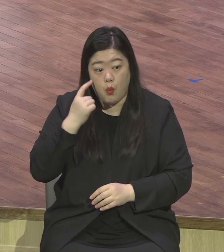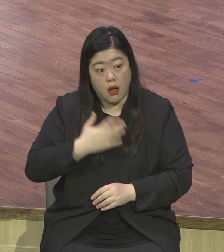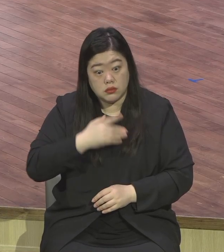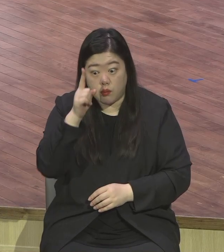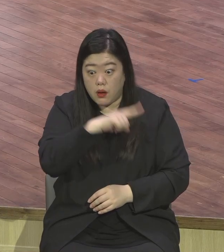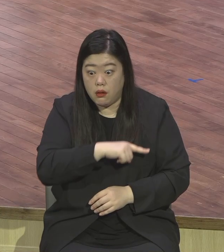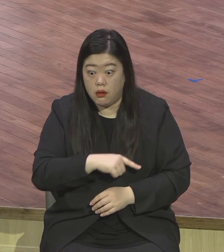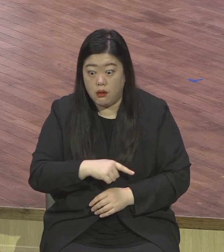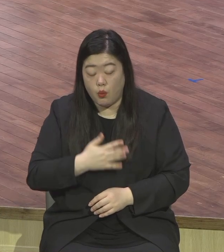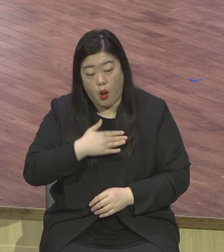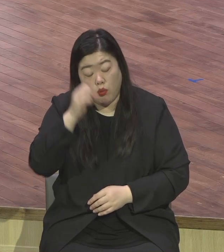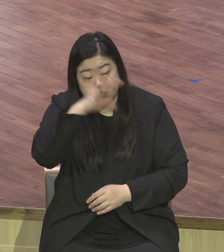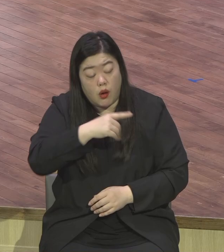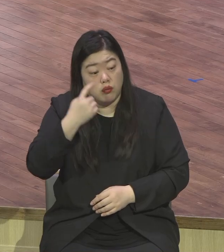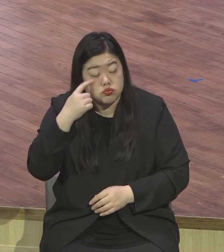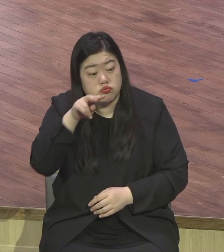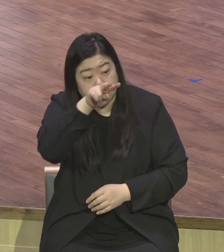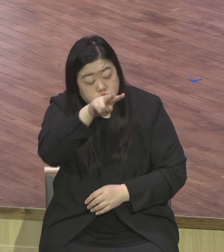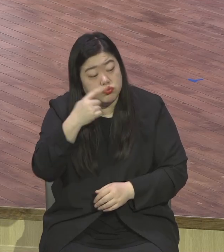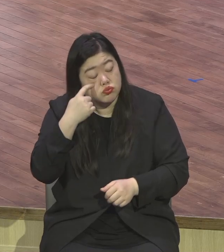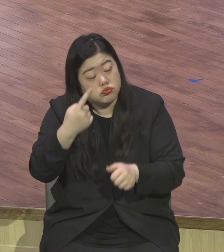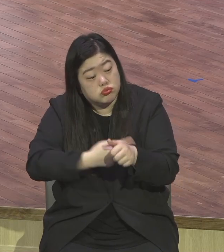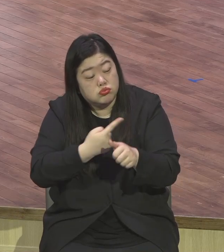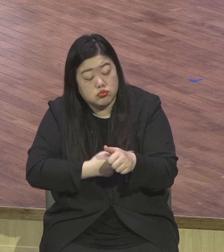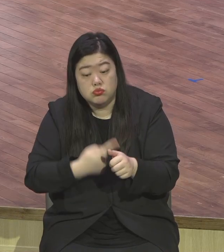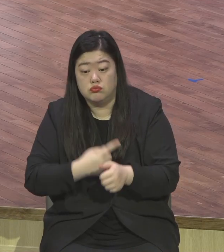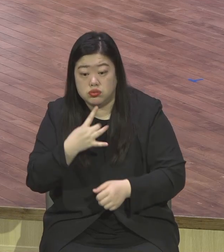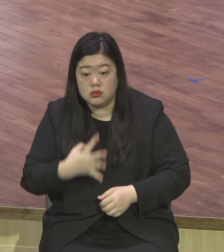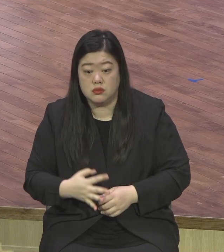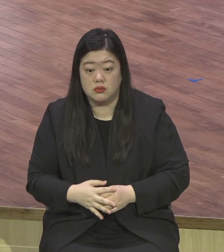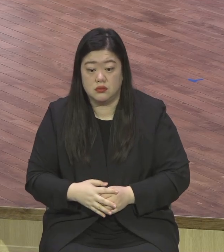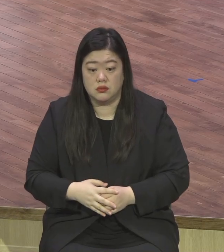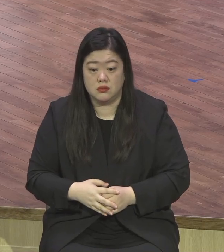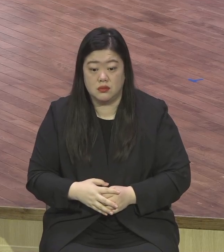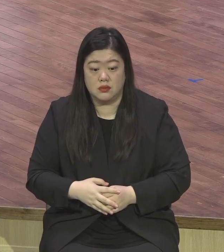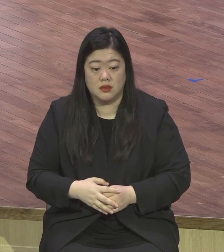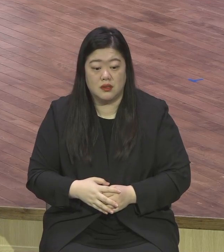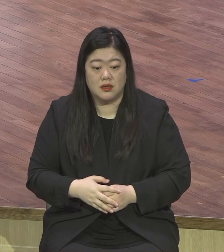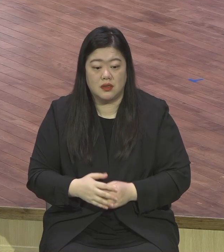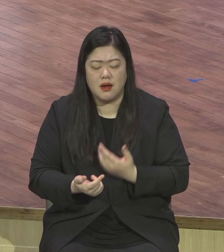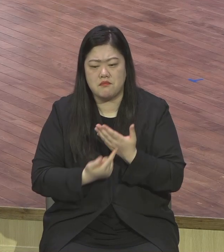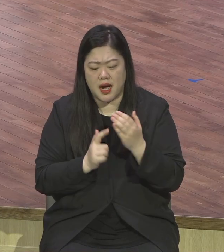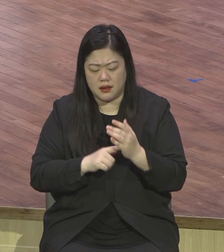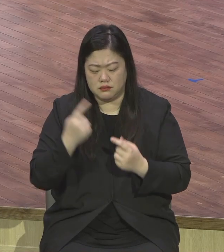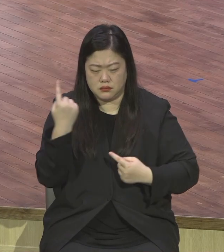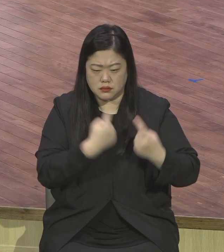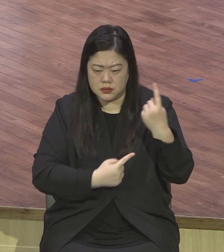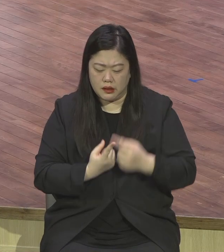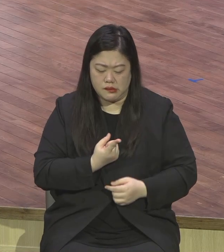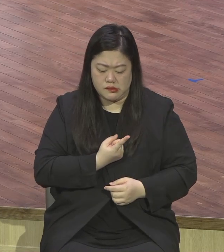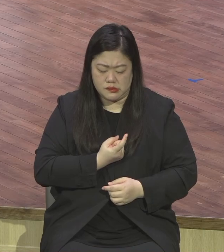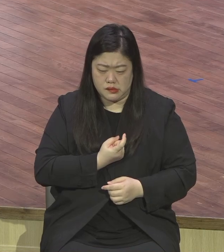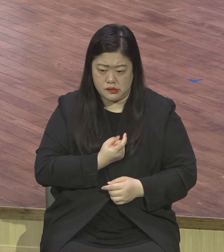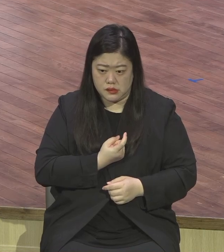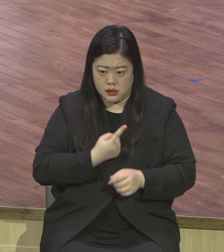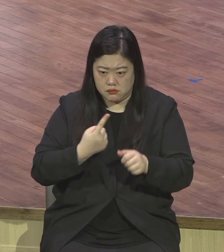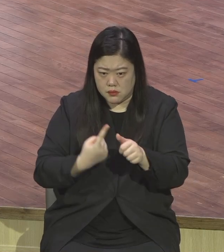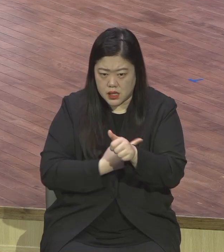오해를 하는 거예요. 오해라는 것이 이렇게 사람 관계를 다 끊어버려요. 그러니까